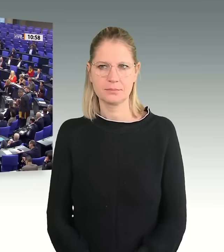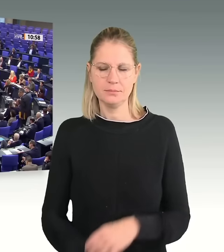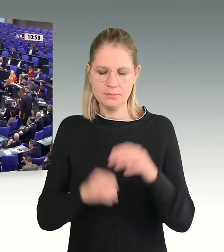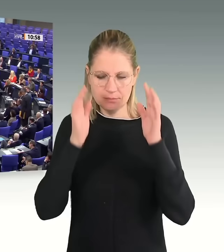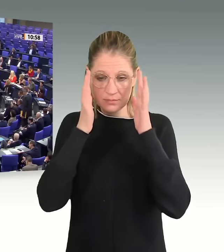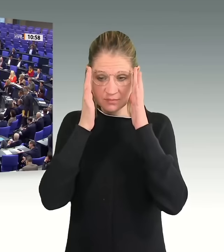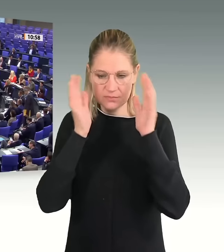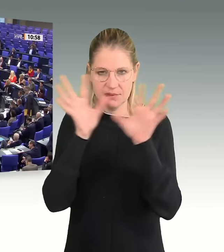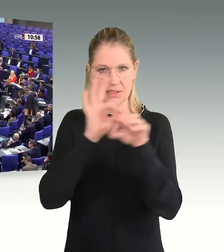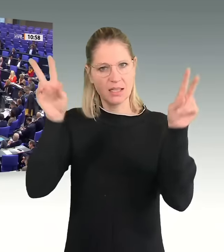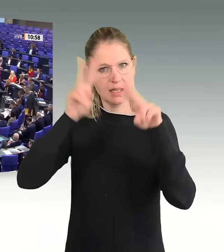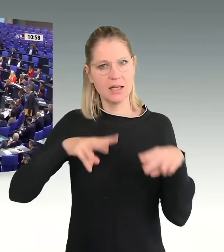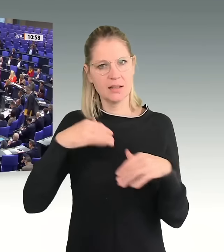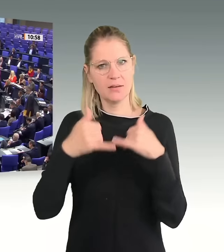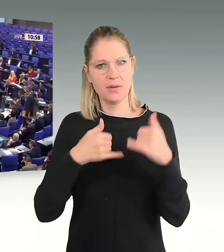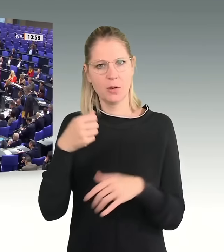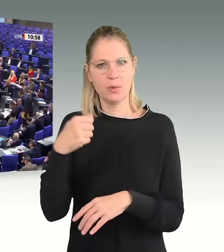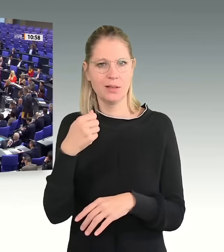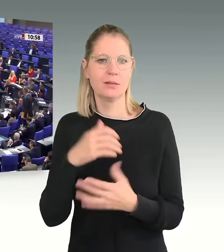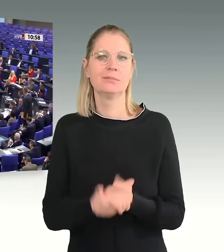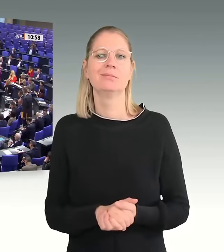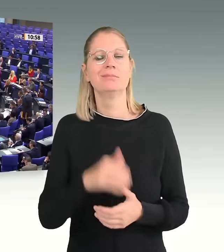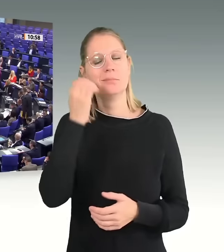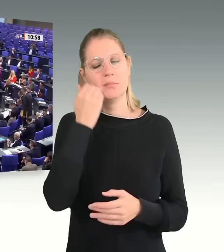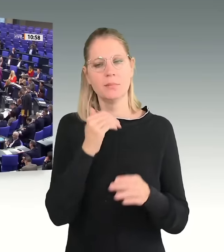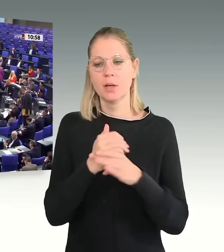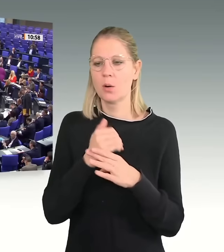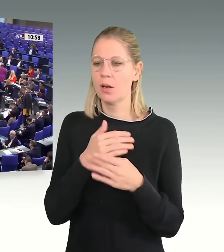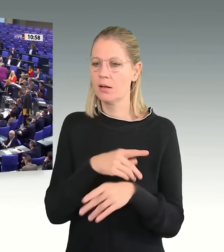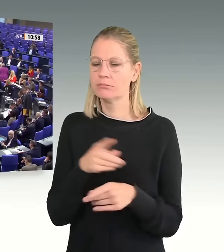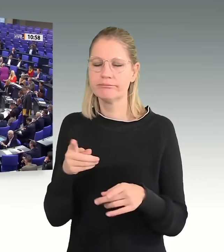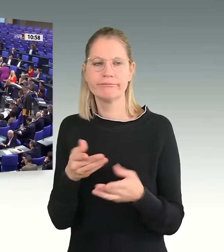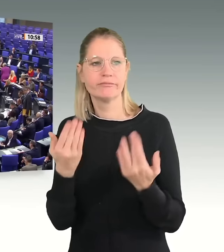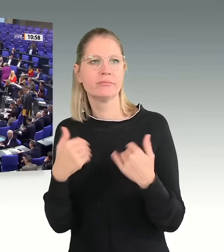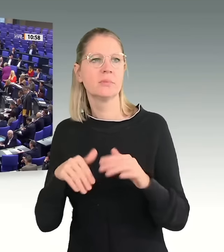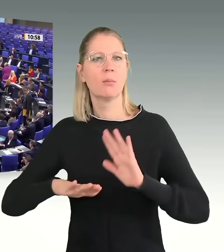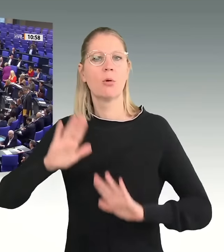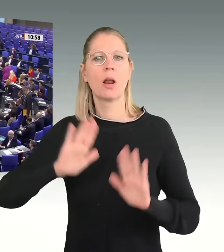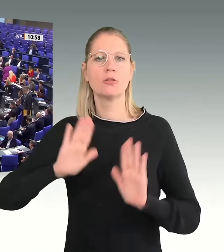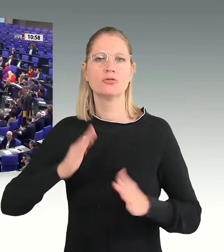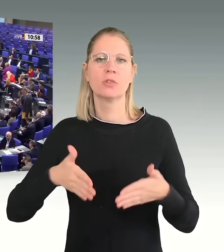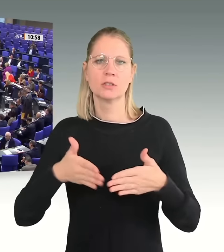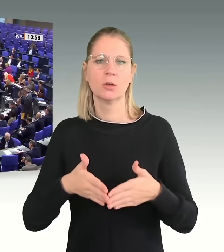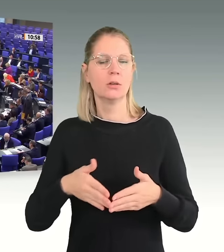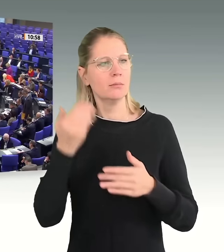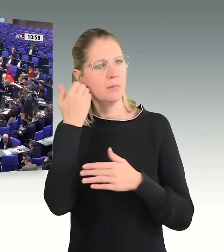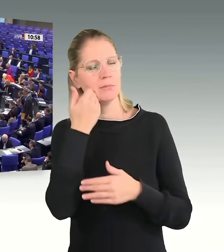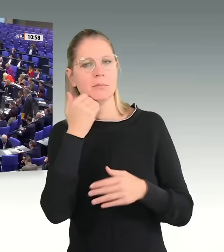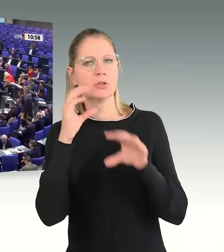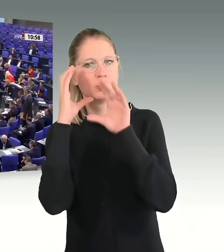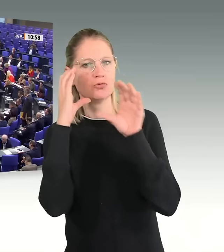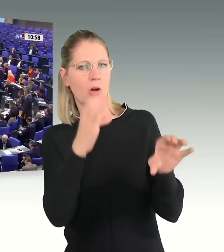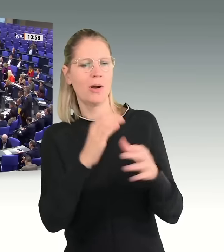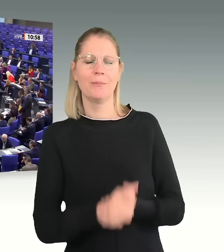Sehr geehrte Frau Präsidentin! Werte Kolleginnen und Kollegen aus den demokratischen Fraktionen! Werte Zuschauerinnen! Herr